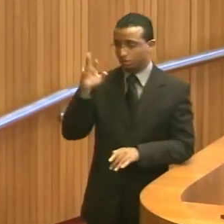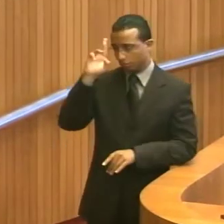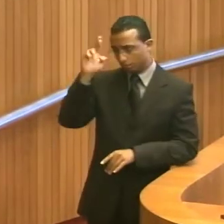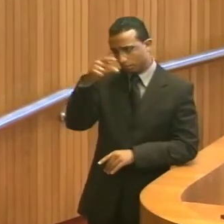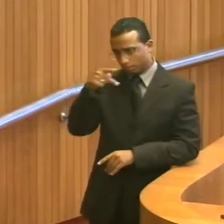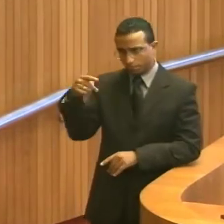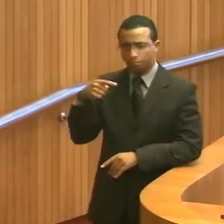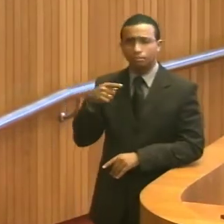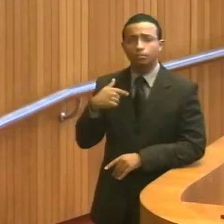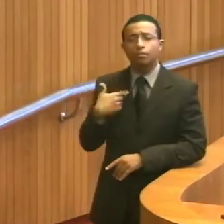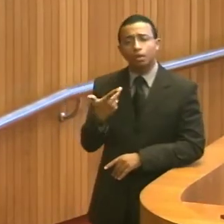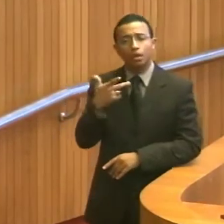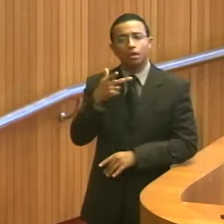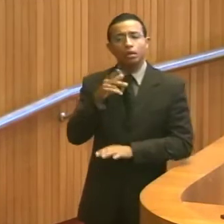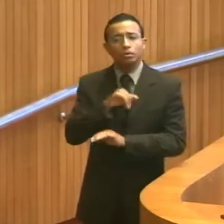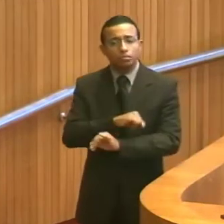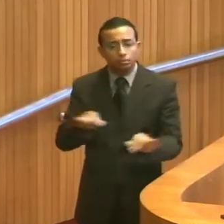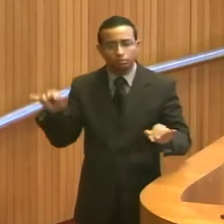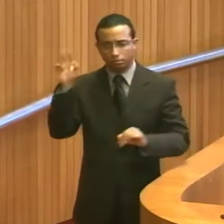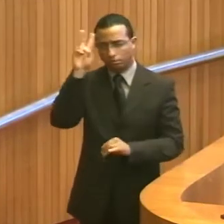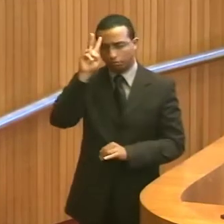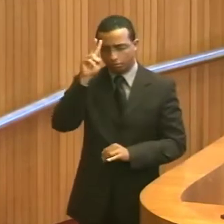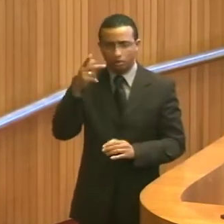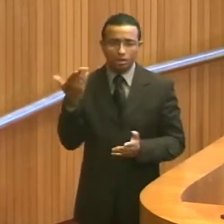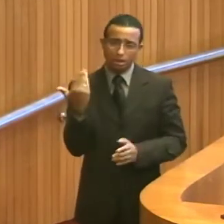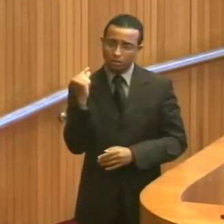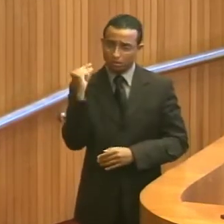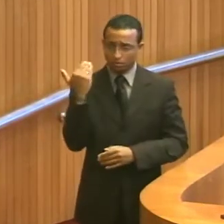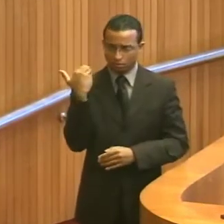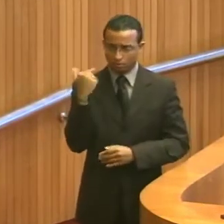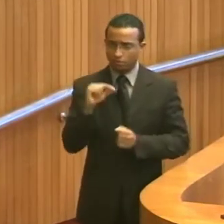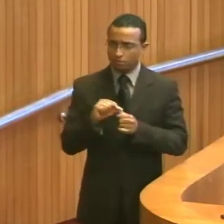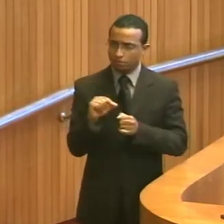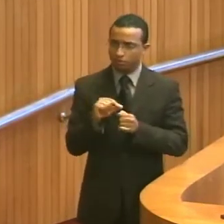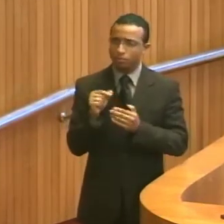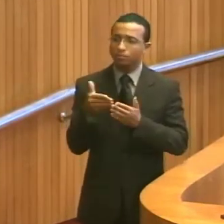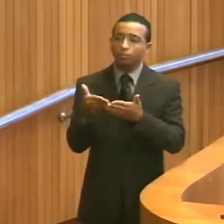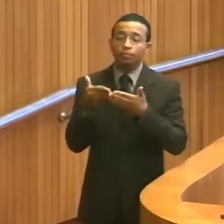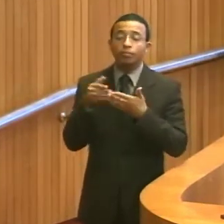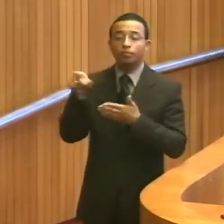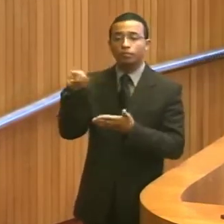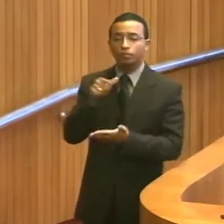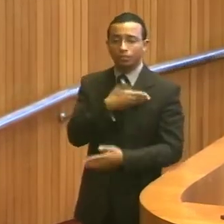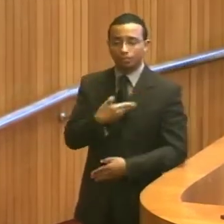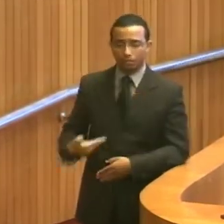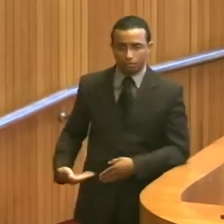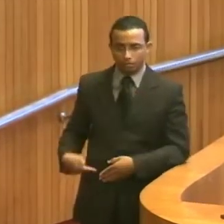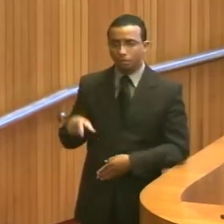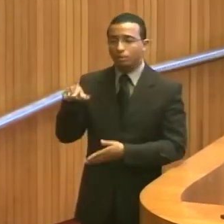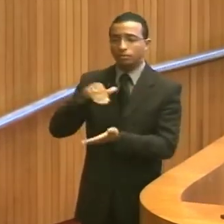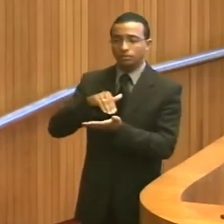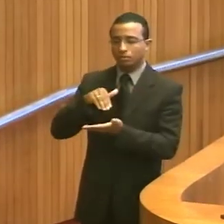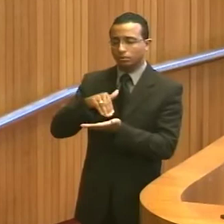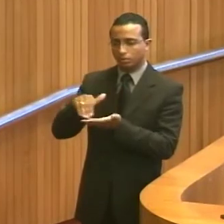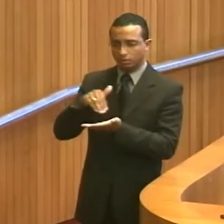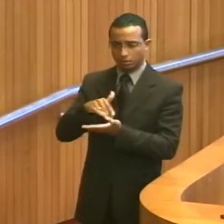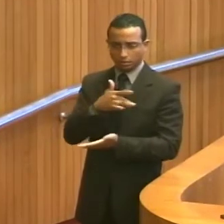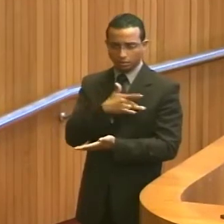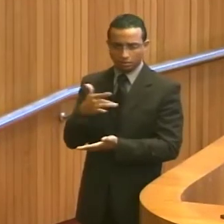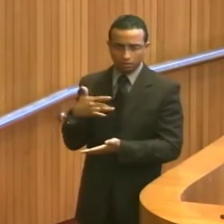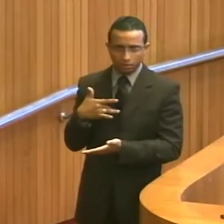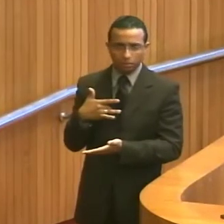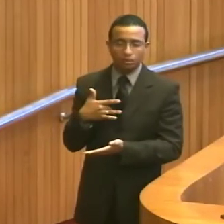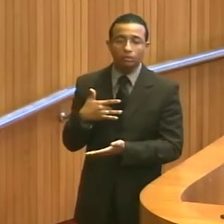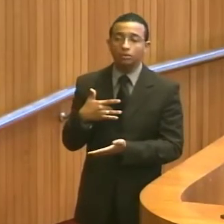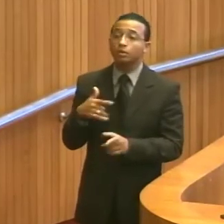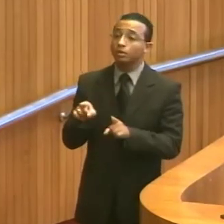queria fazer um registro que nós encaminhamos um requerimento agora ao governo do Estado, à Secretaria de Saúde,